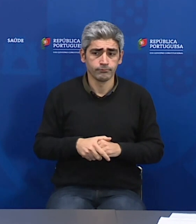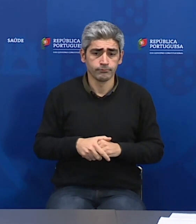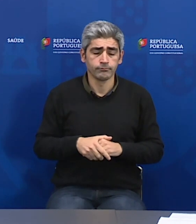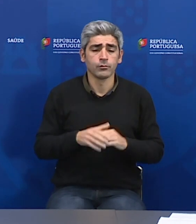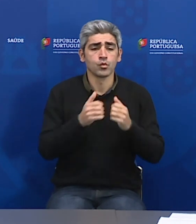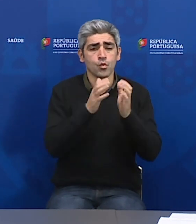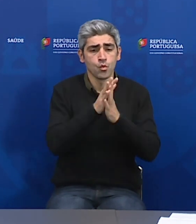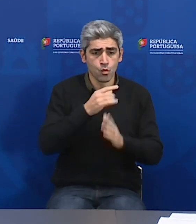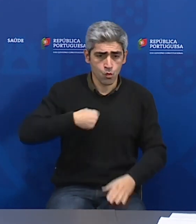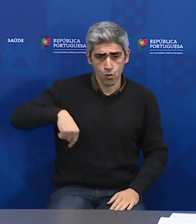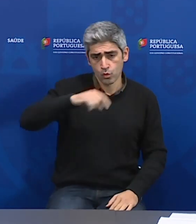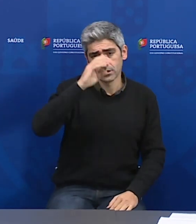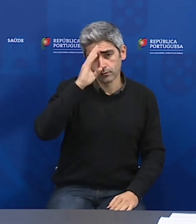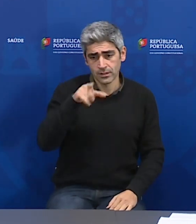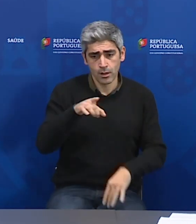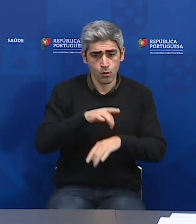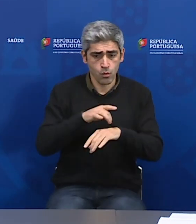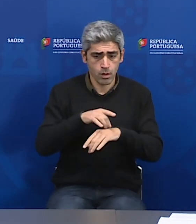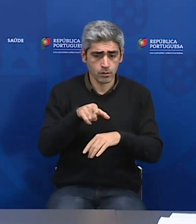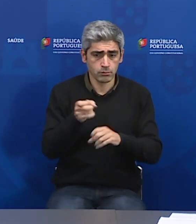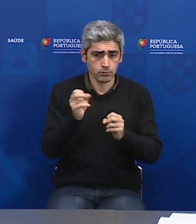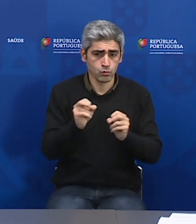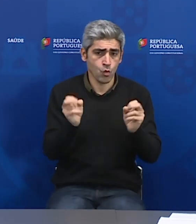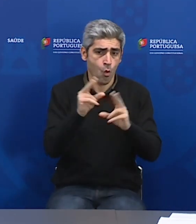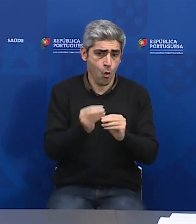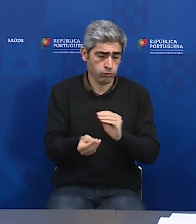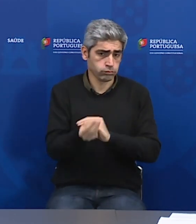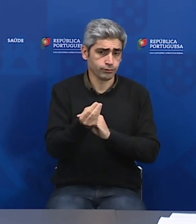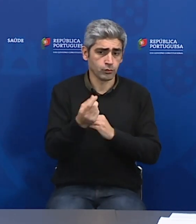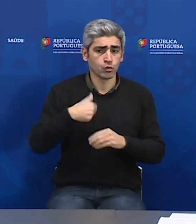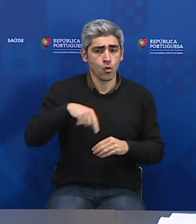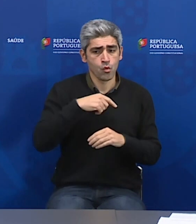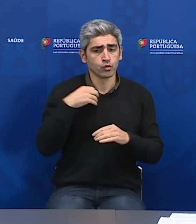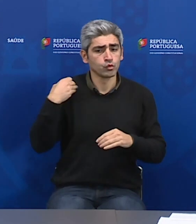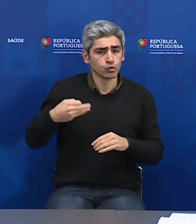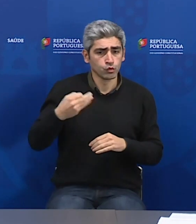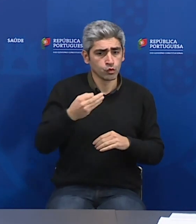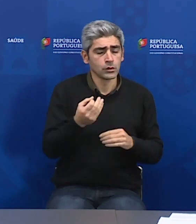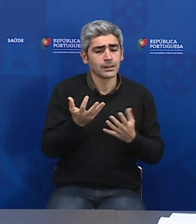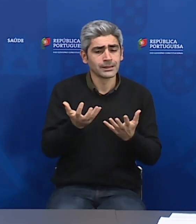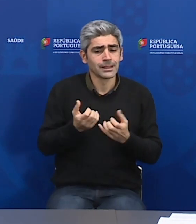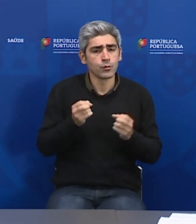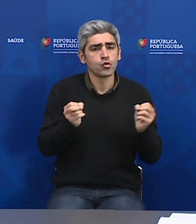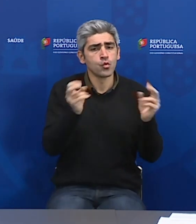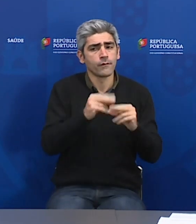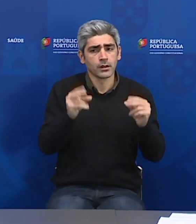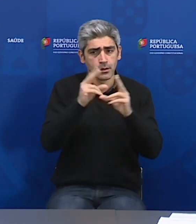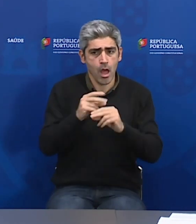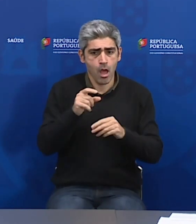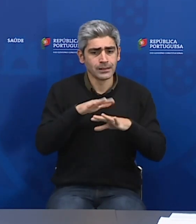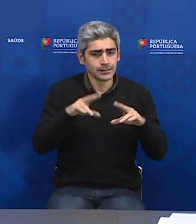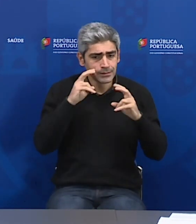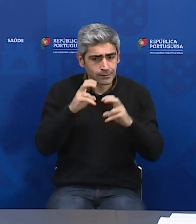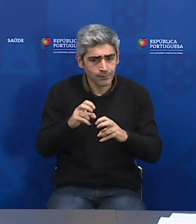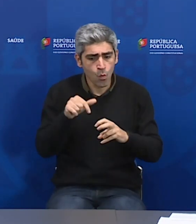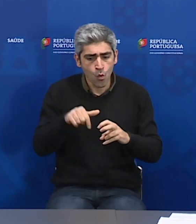Como todos sabemos, esta doença é uma doença nova. Nós todos os dias estamos a receber novas novidades científicas e, portanto, isto que é verdade hoje à